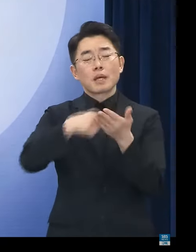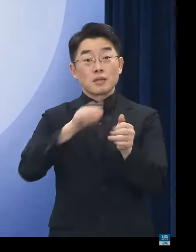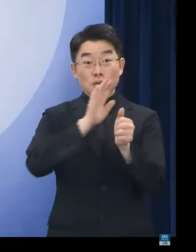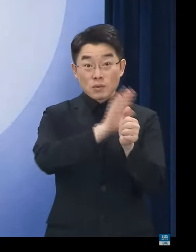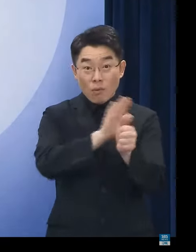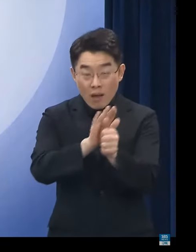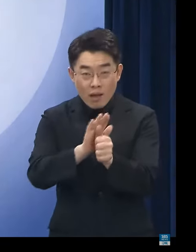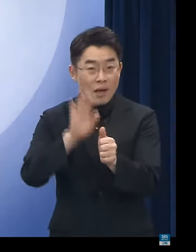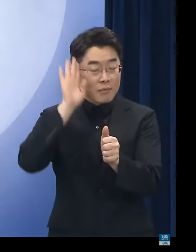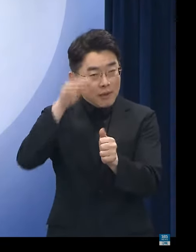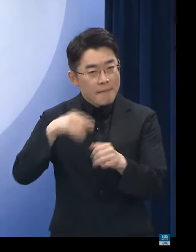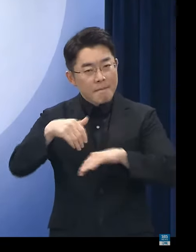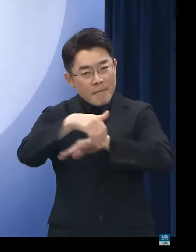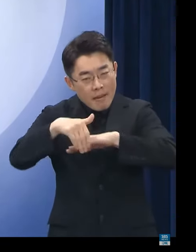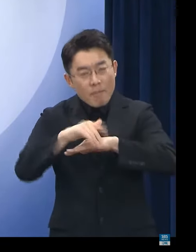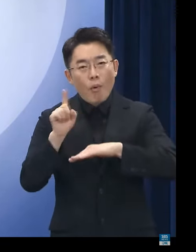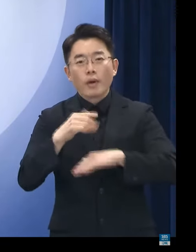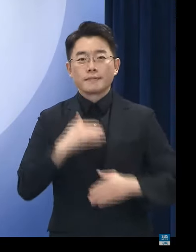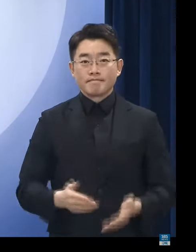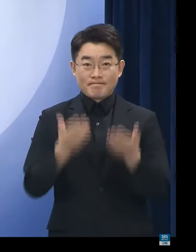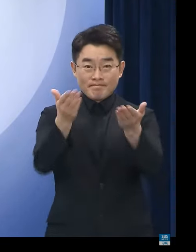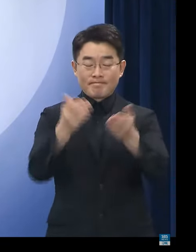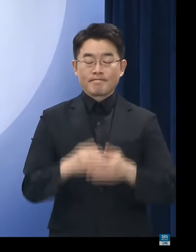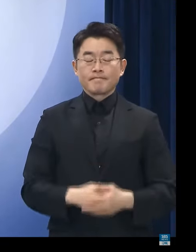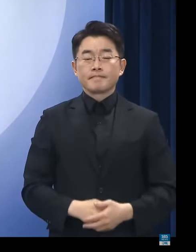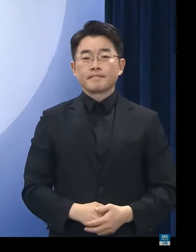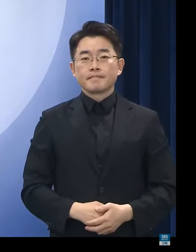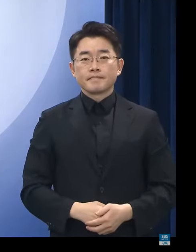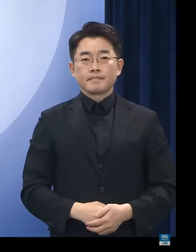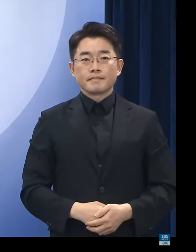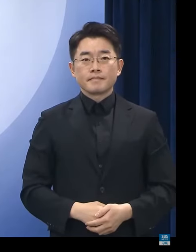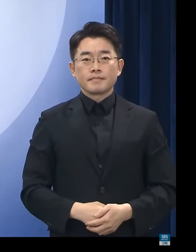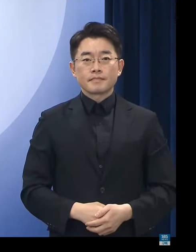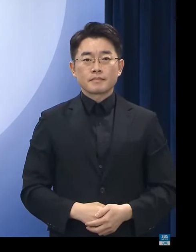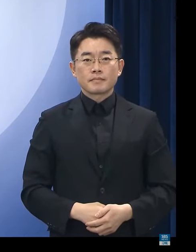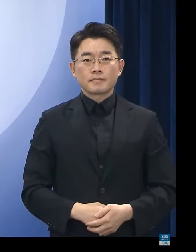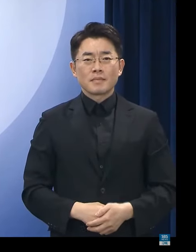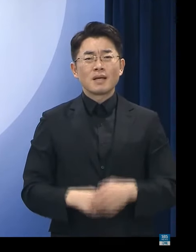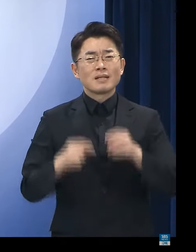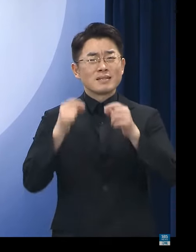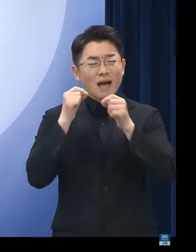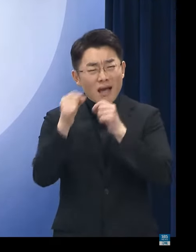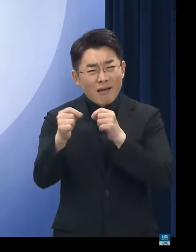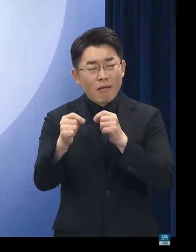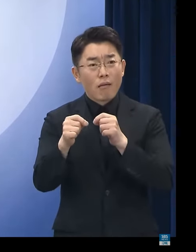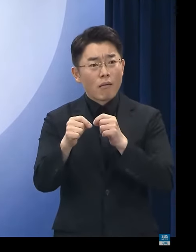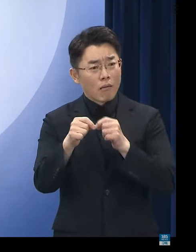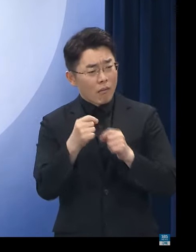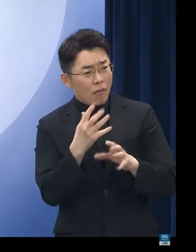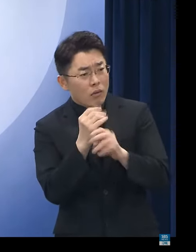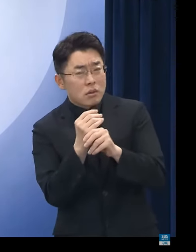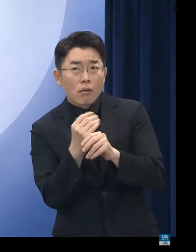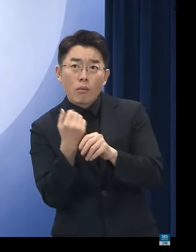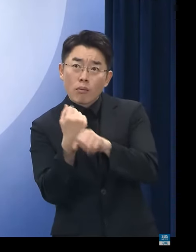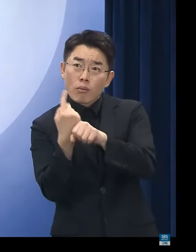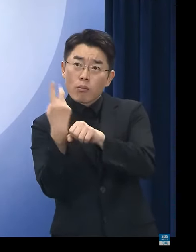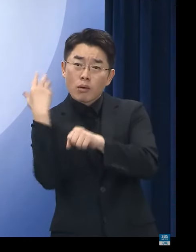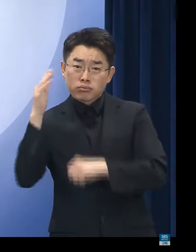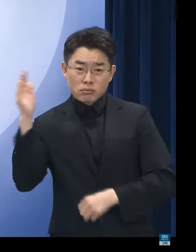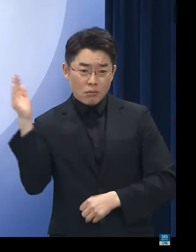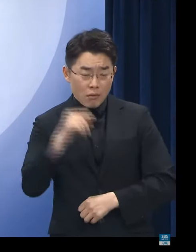계획에 대하여 말씀드리겠습니다. 전세사기는 최근 몇 년간 집값과